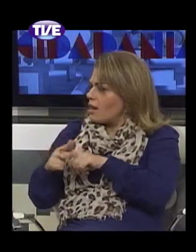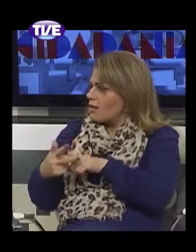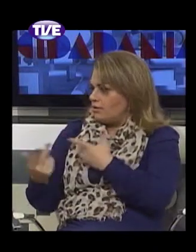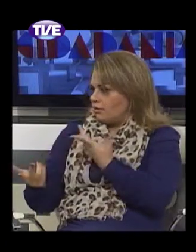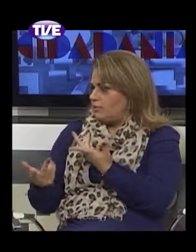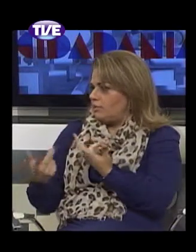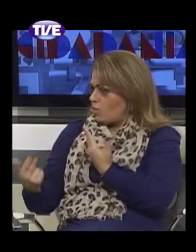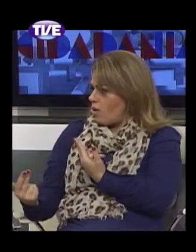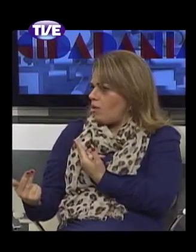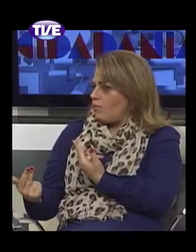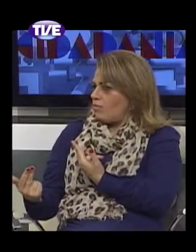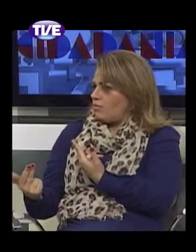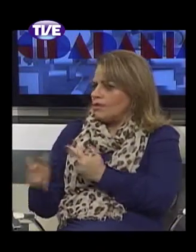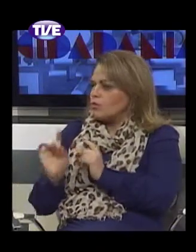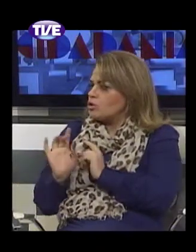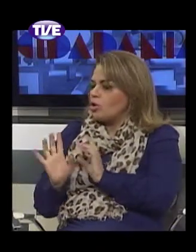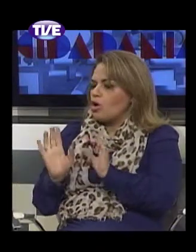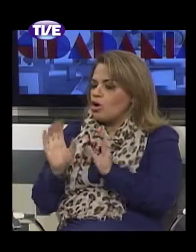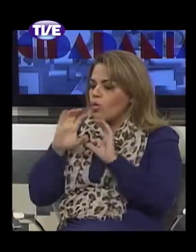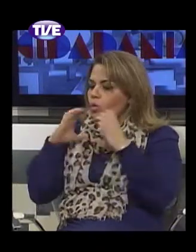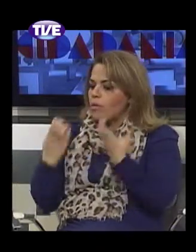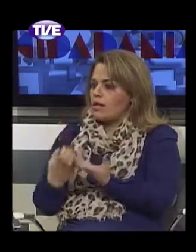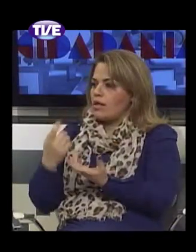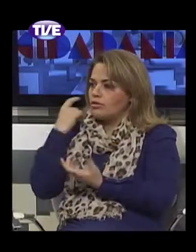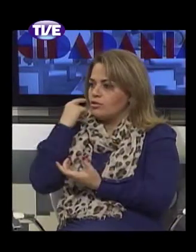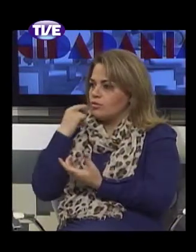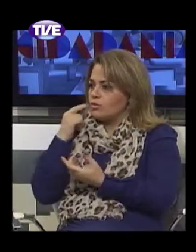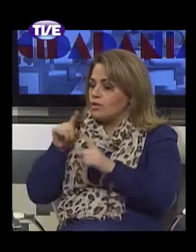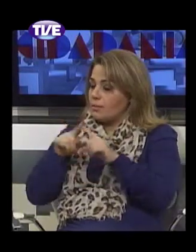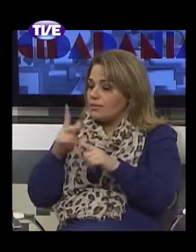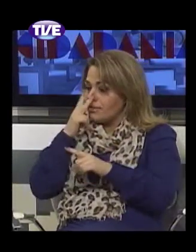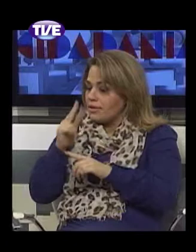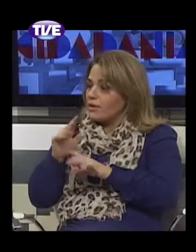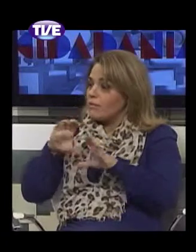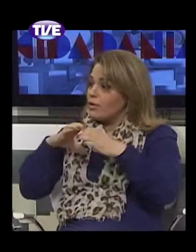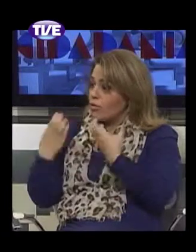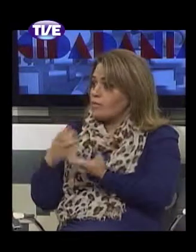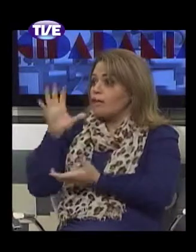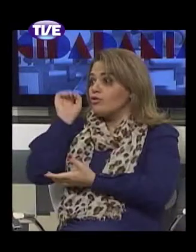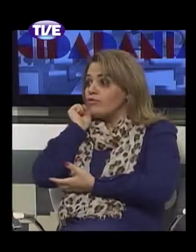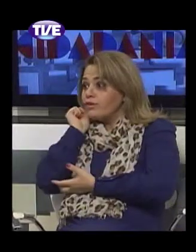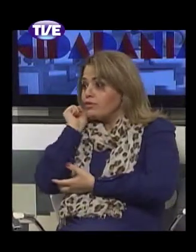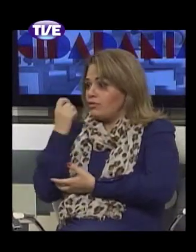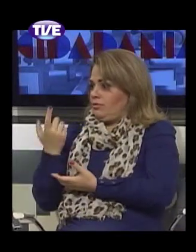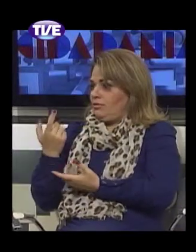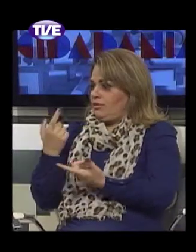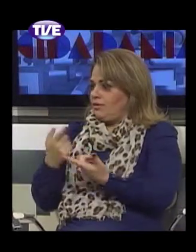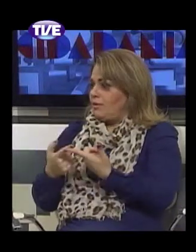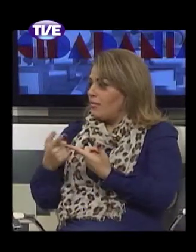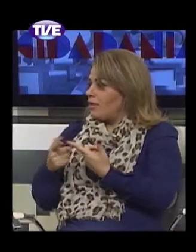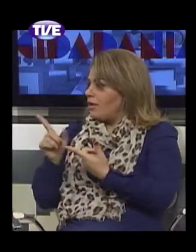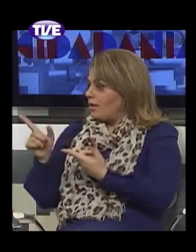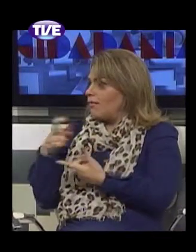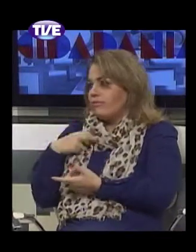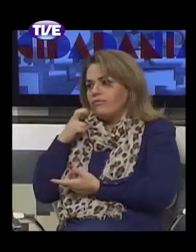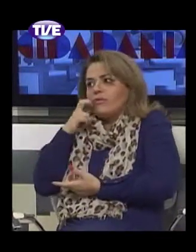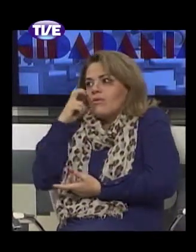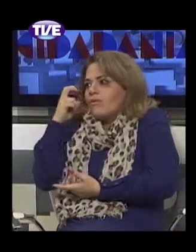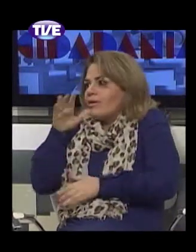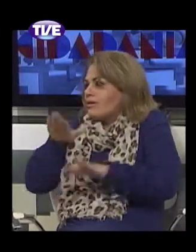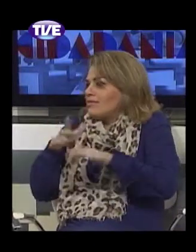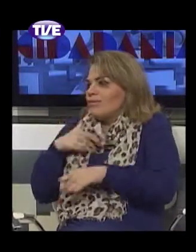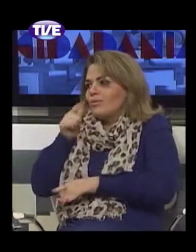não só para a comunidade surda, mas a comunidade ouvinte, né, eu acho que nós todos, eu também fico envergonhada às vezes quando não consigo